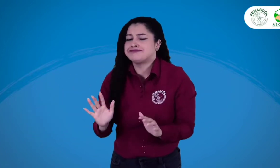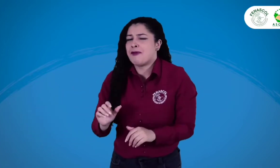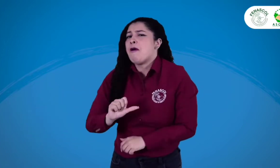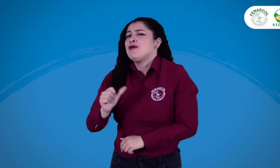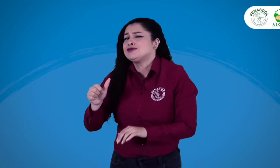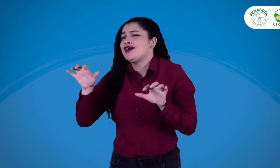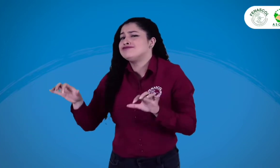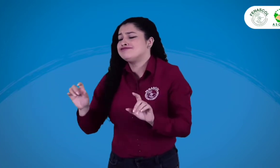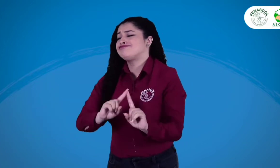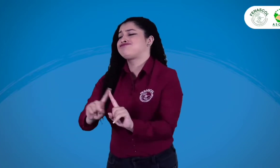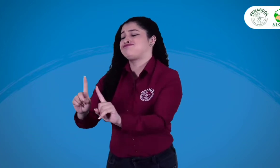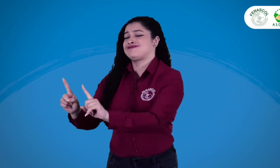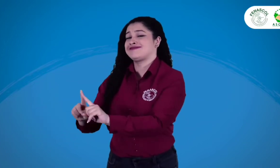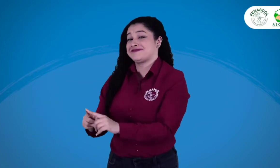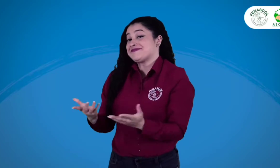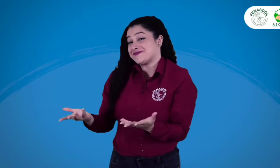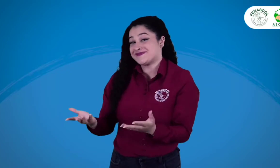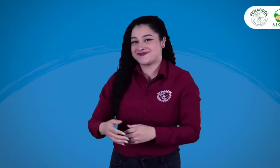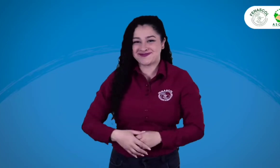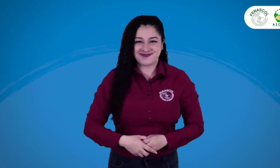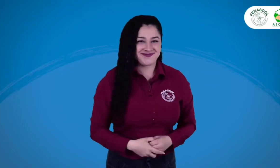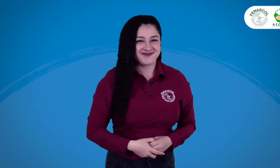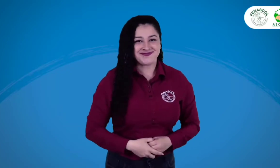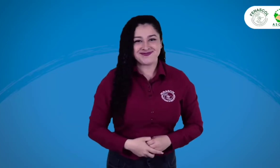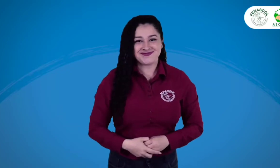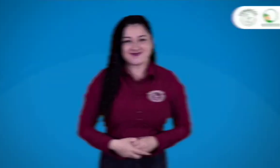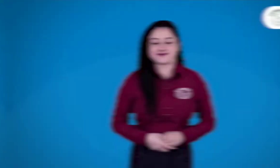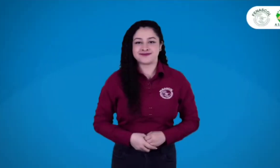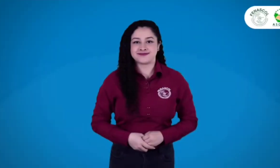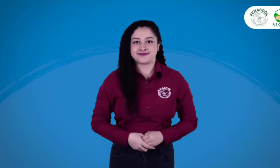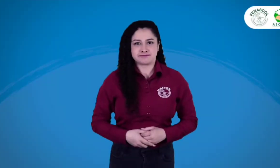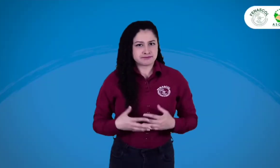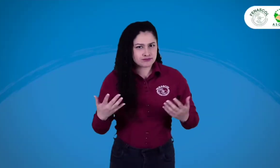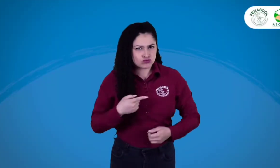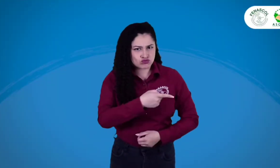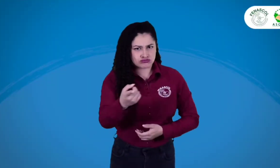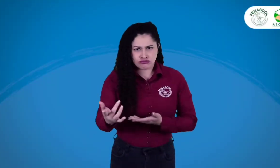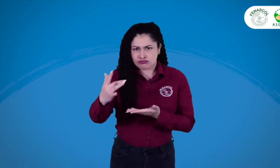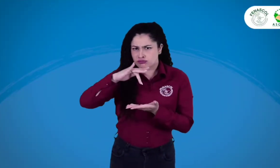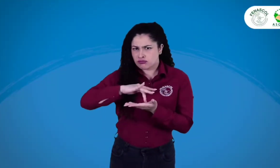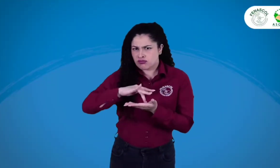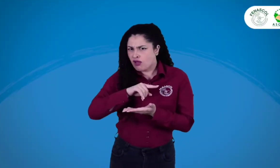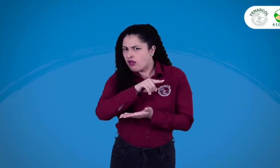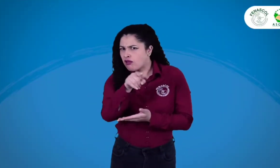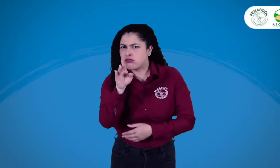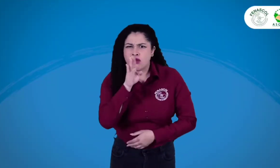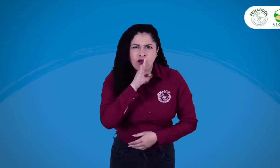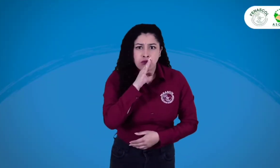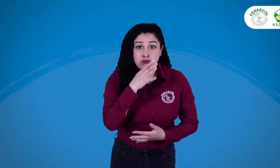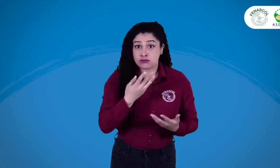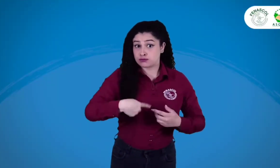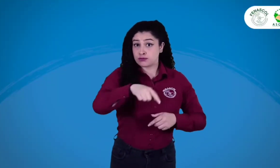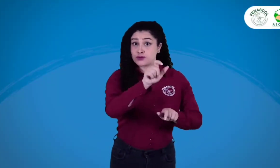Pero no solo tendremos esta acción, también habrán otras actividades.